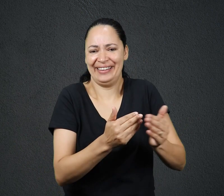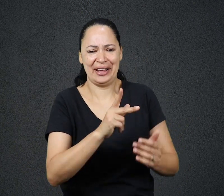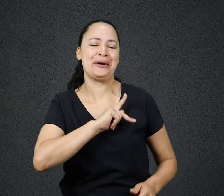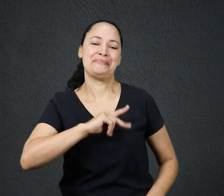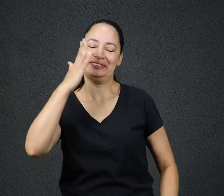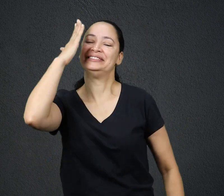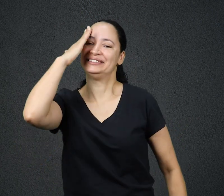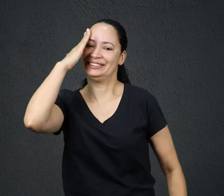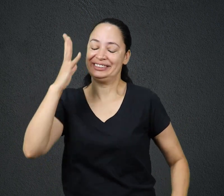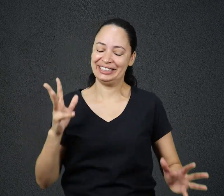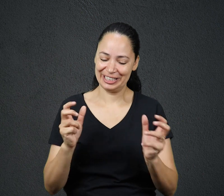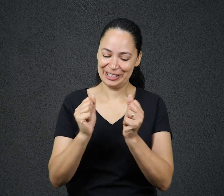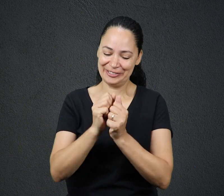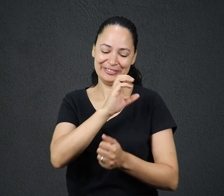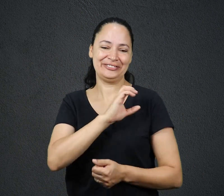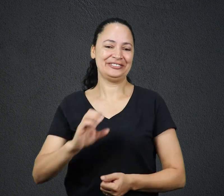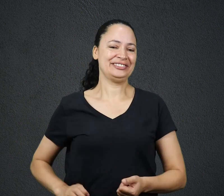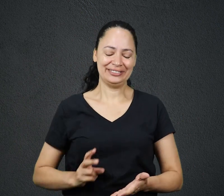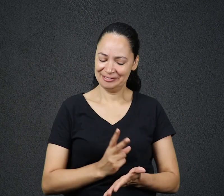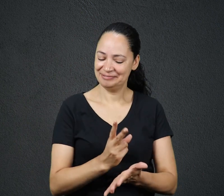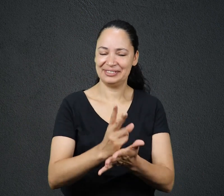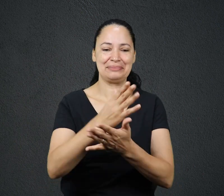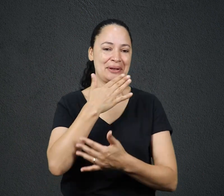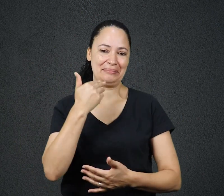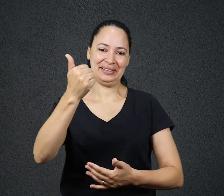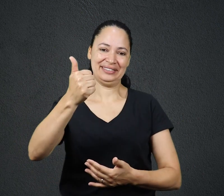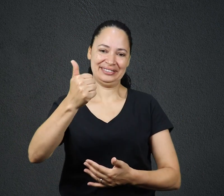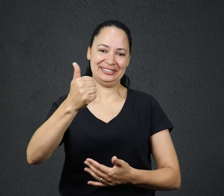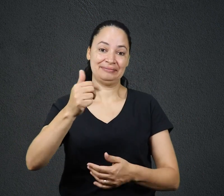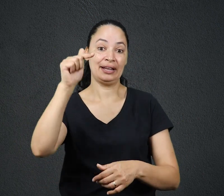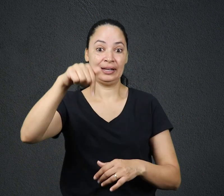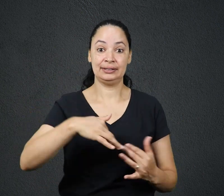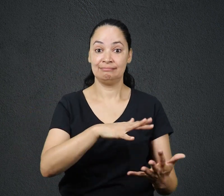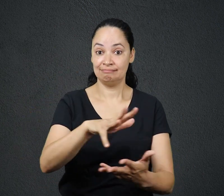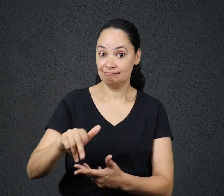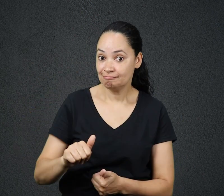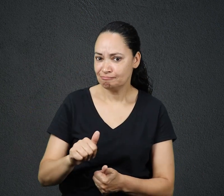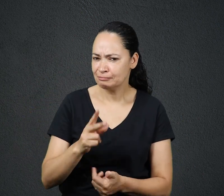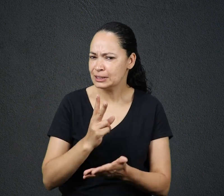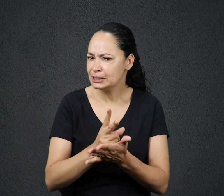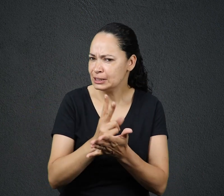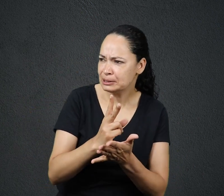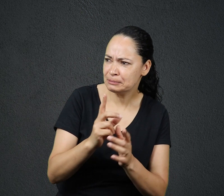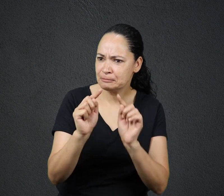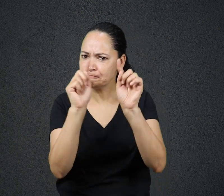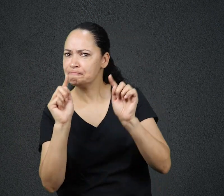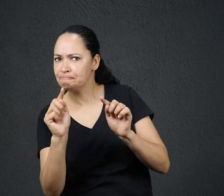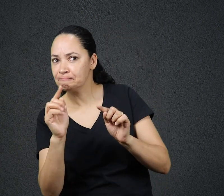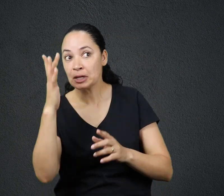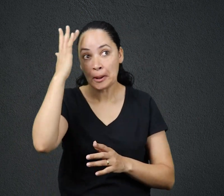Paulo sabia que estar com Cristo sempre era o melhor Neste mundo, sempre temos dúvidas quanto ao amanhã